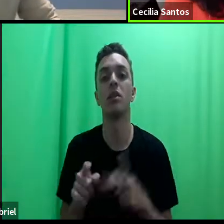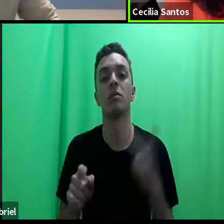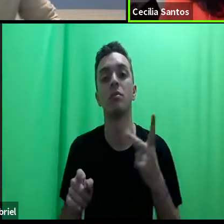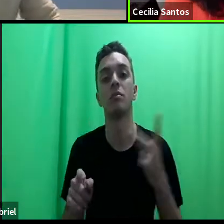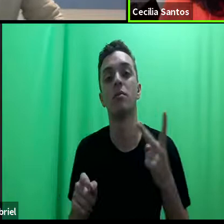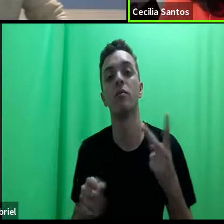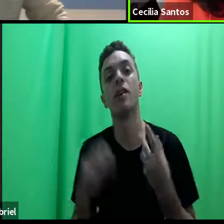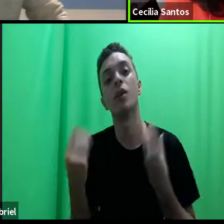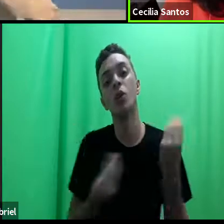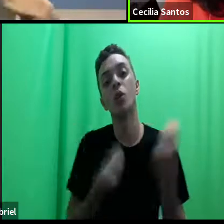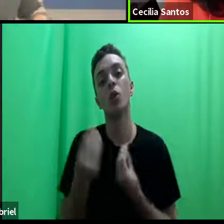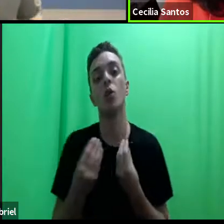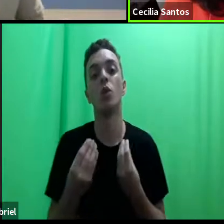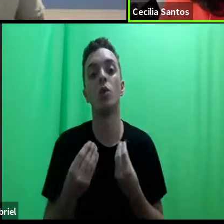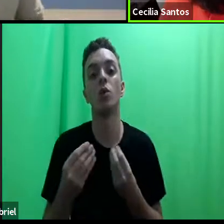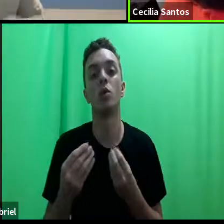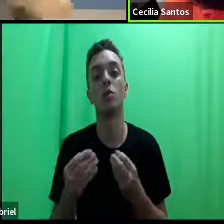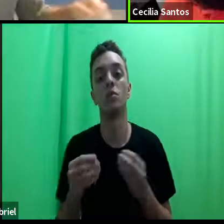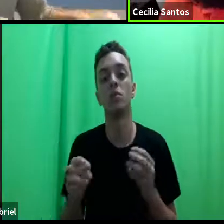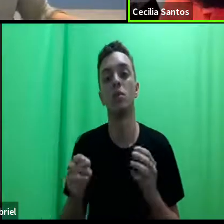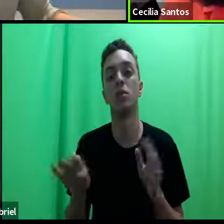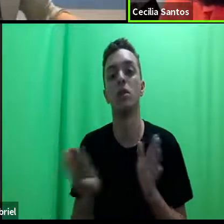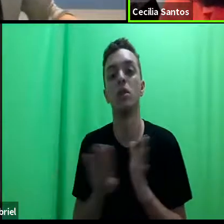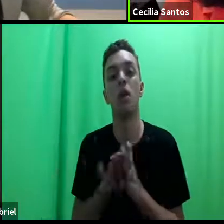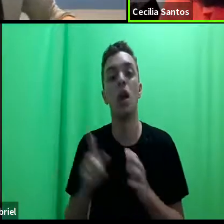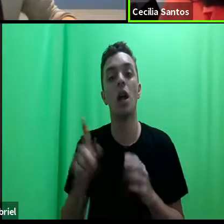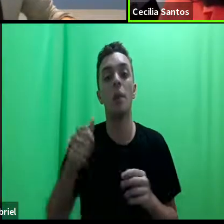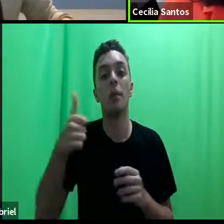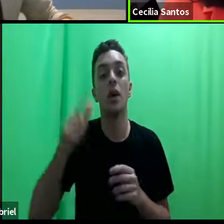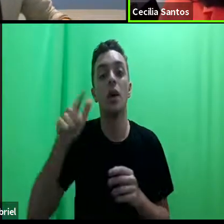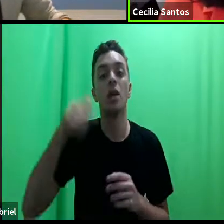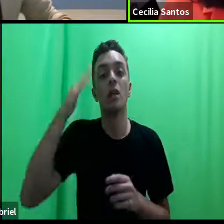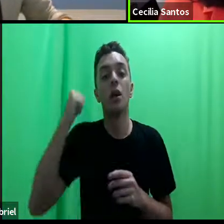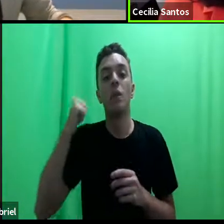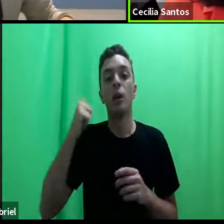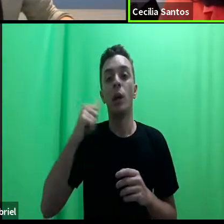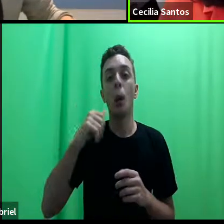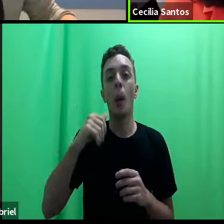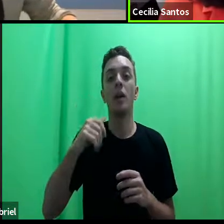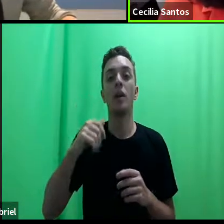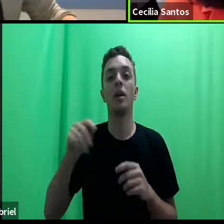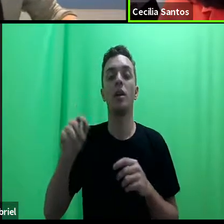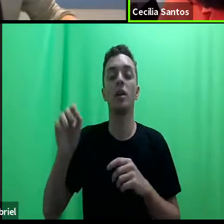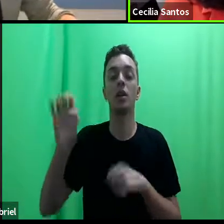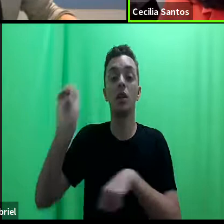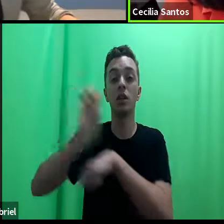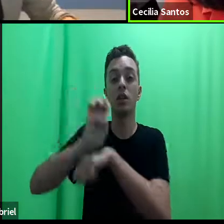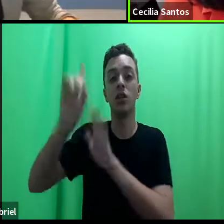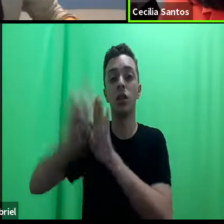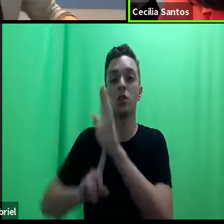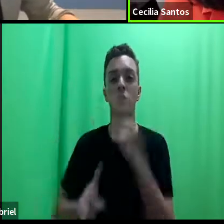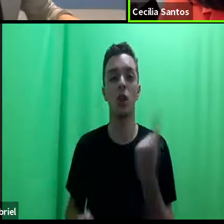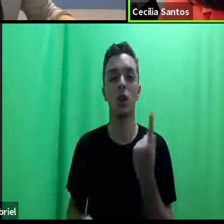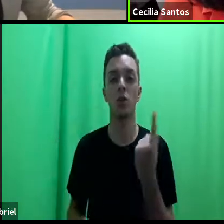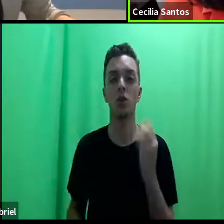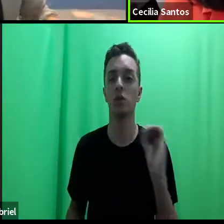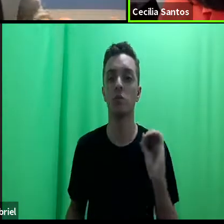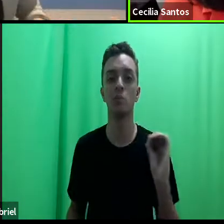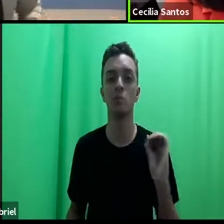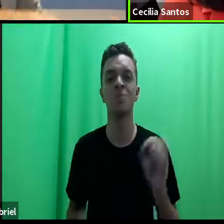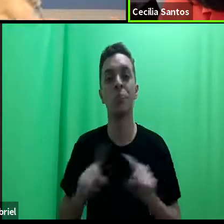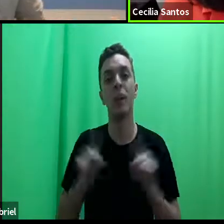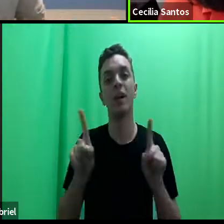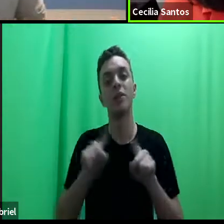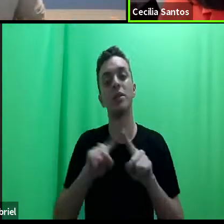chegar, primeiro é saber que o direito do Estado não é o único direito, mas, em segundo lugar, é